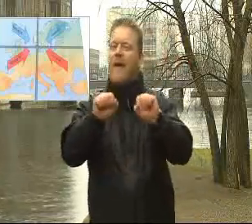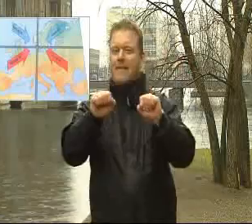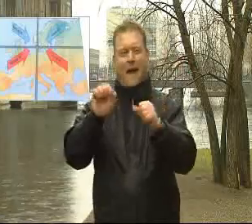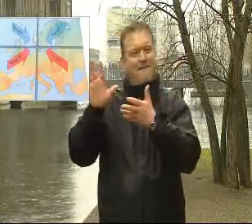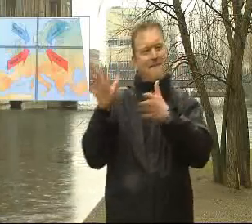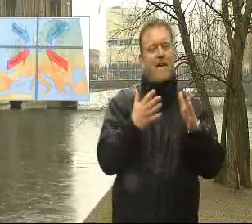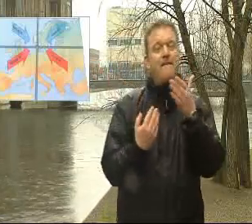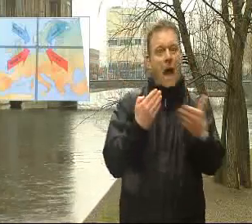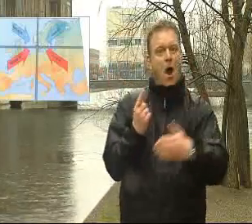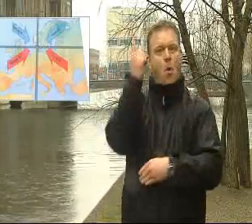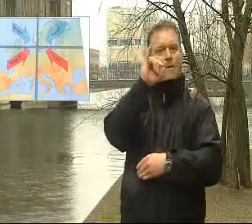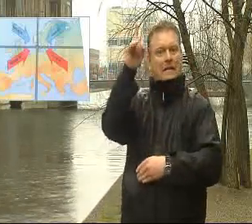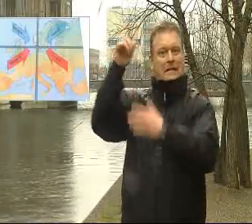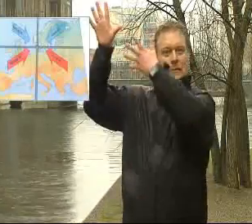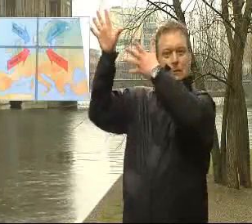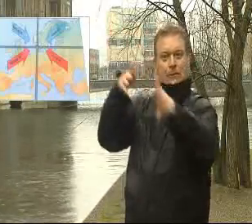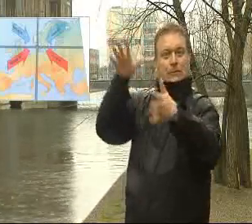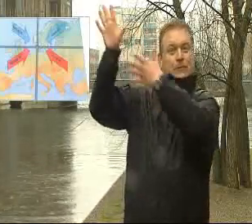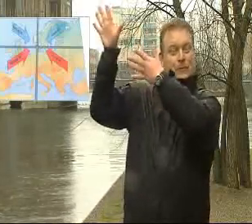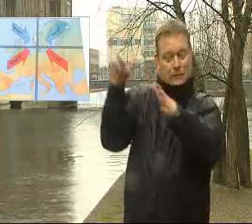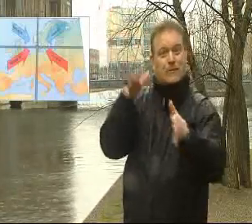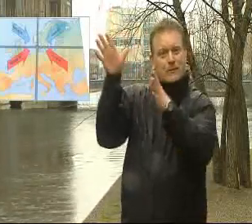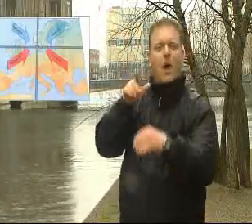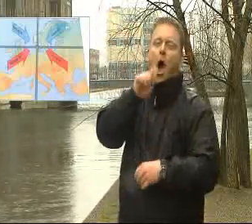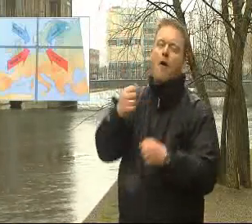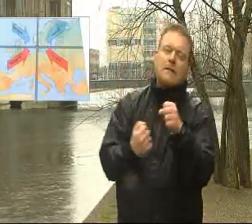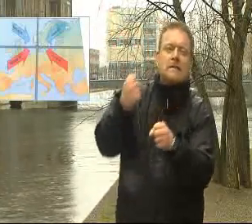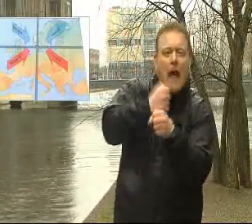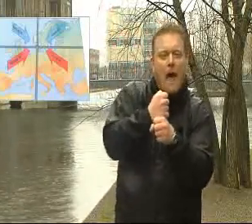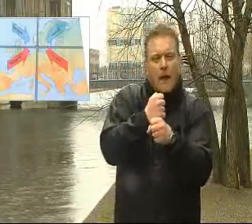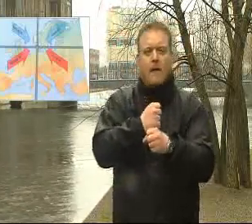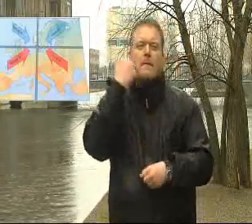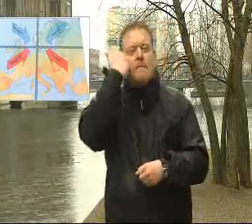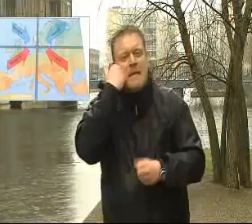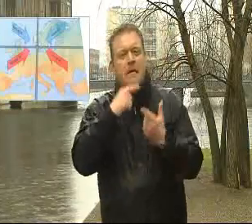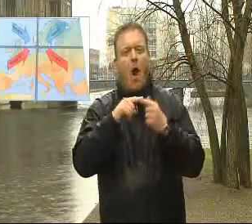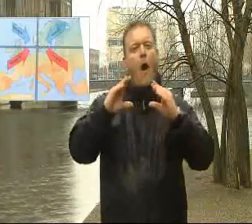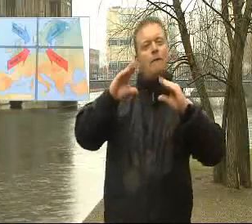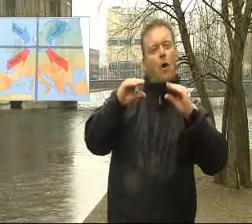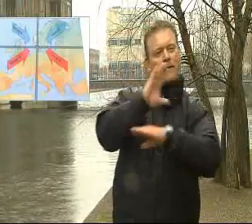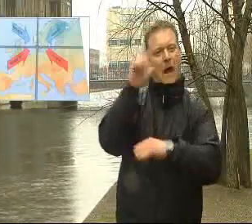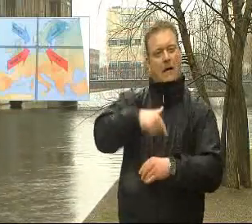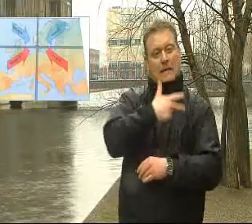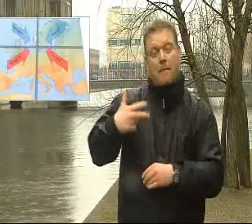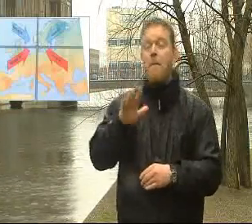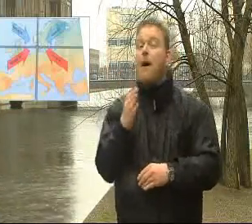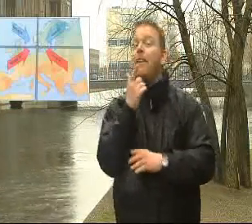Nordvestenvind om vinteren betyder typisk mildt og fugtigt vejr. Med dis og toge. Det skyldes, at luften får varmen